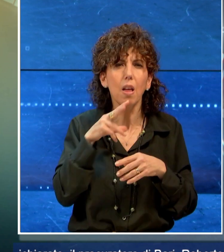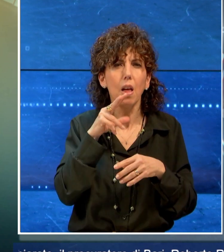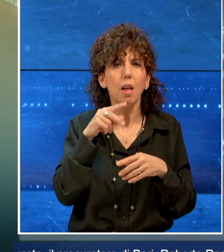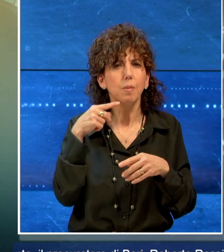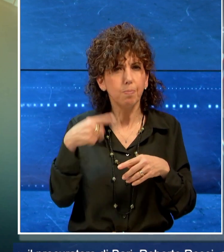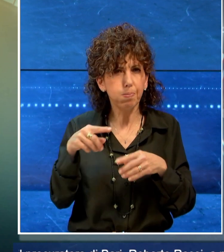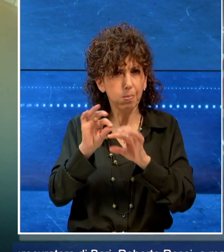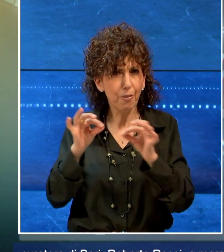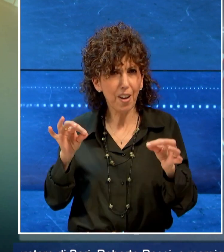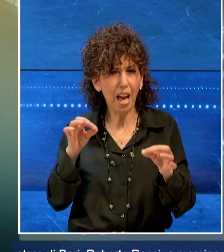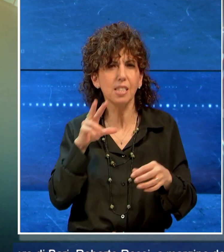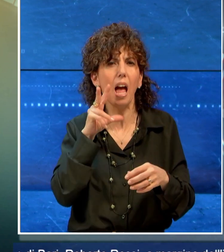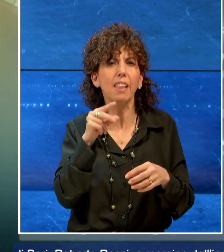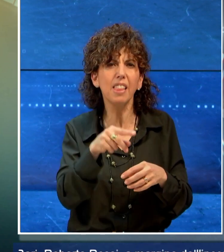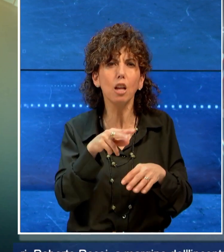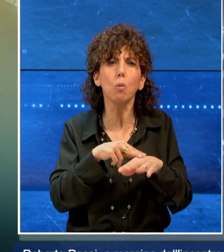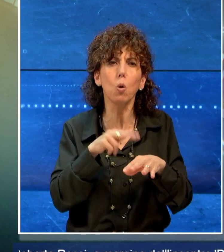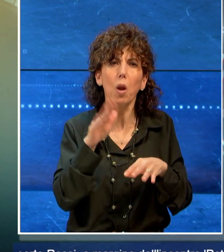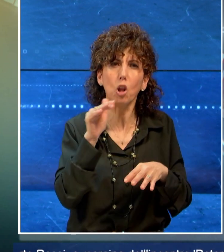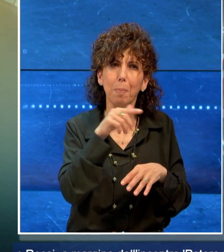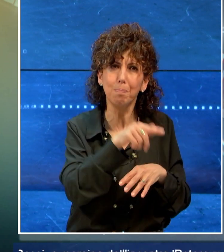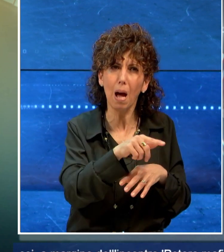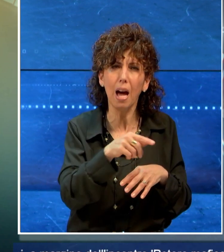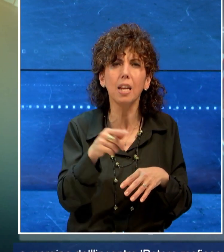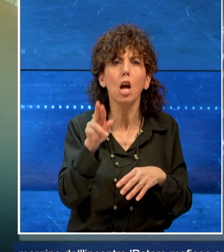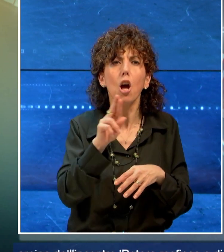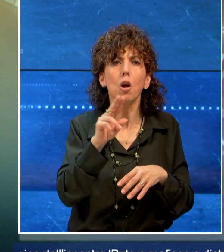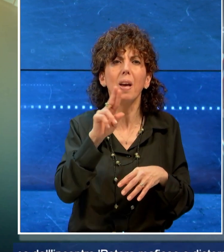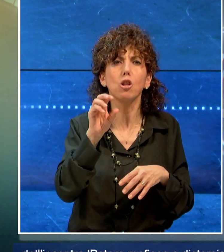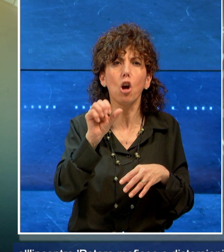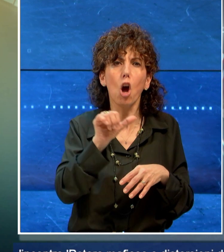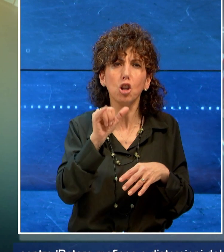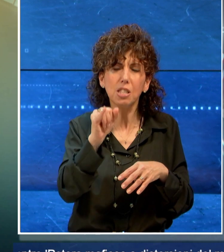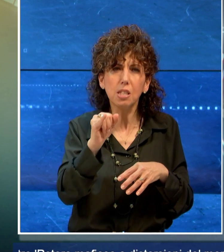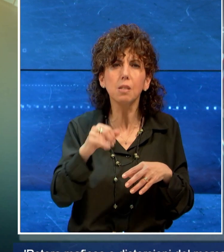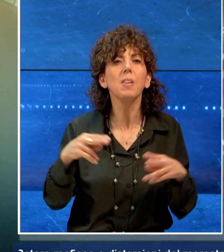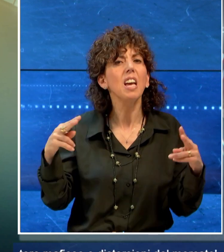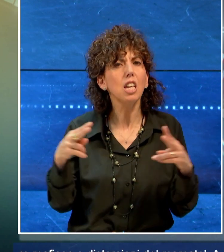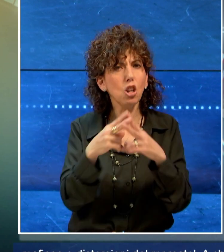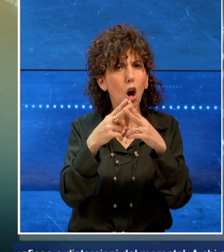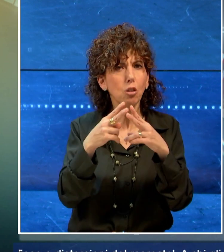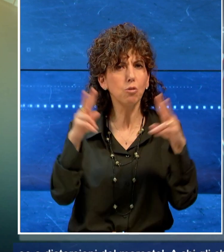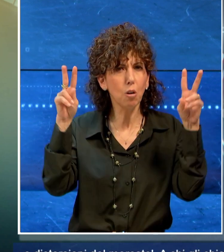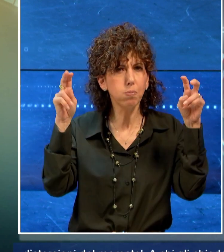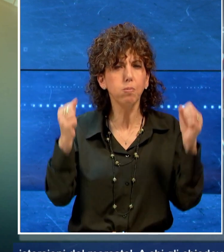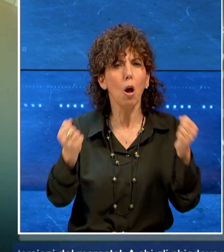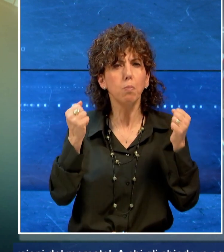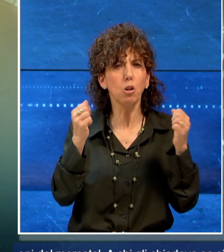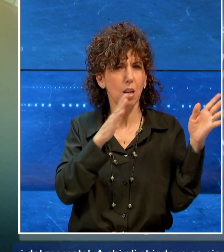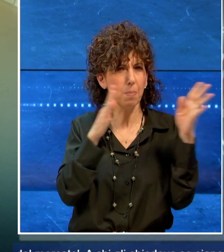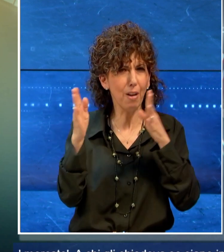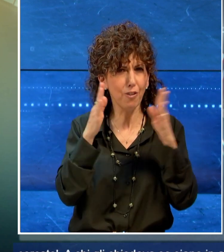di Bari, Roberto Rossi, a margine dell'incontro intitolato Potere mafioso e distorsioni del